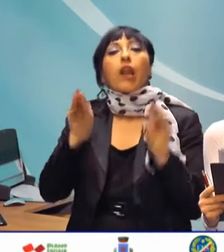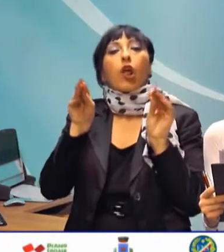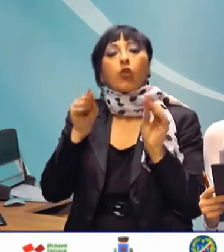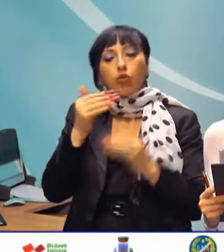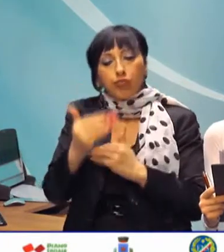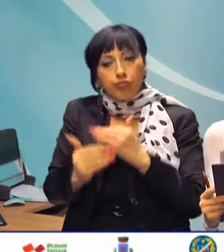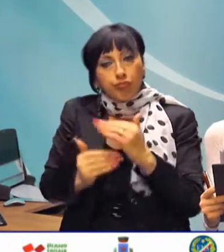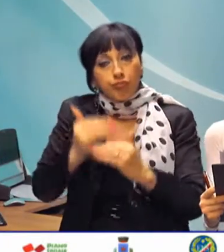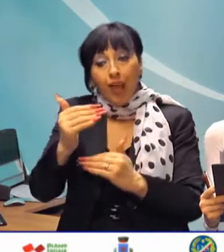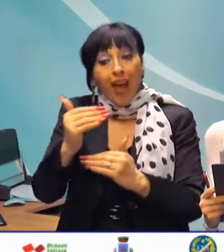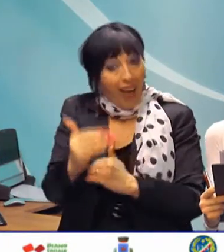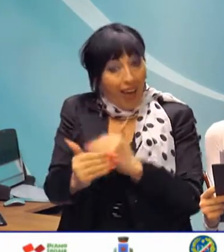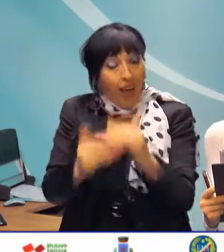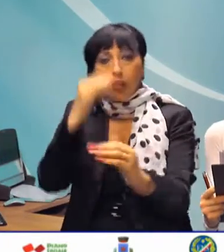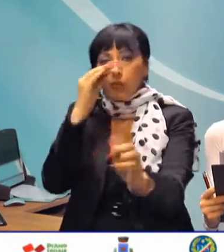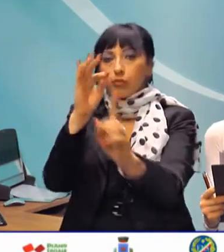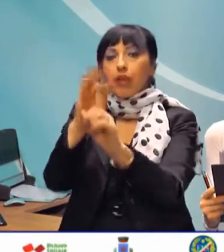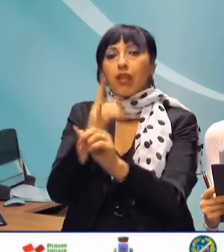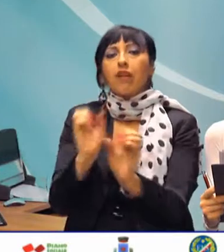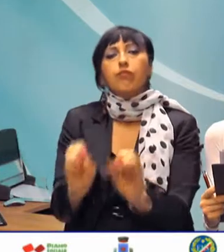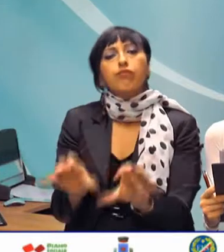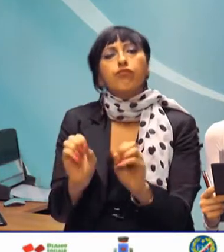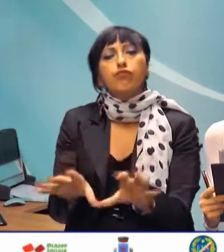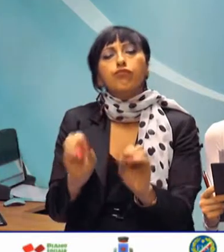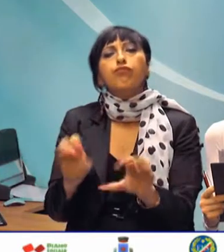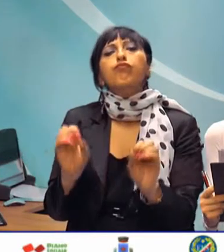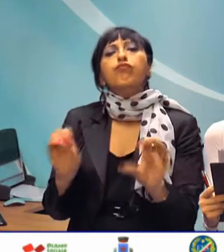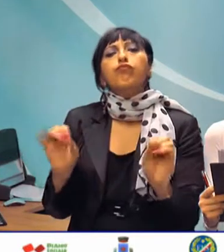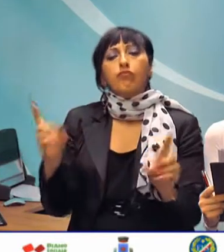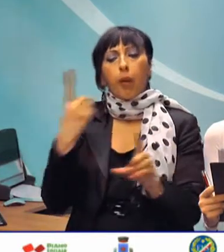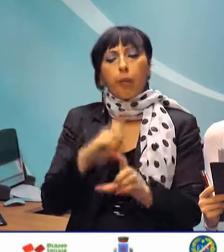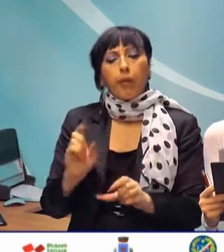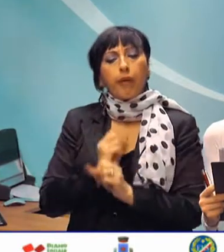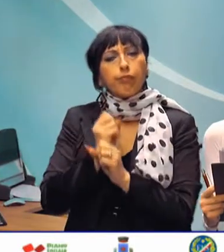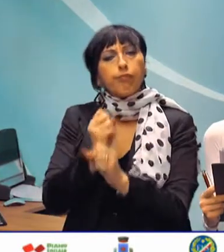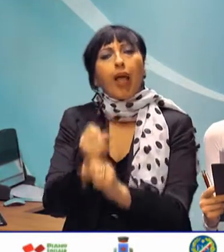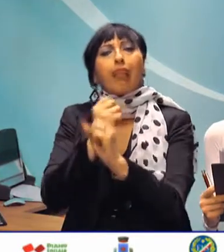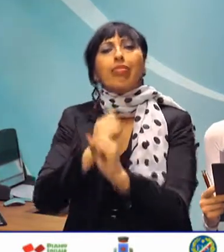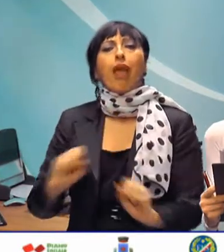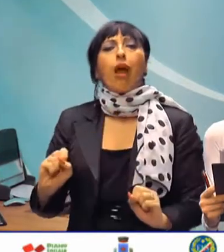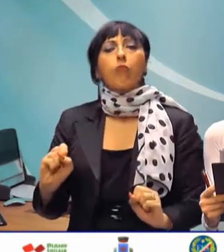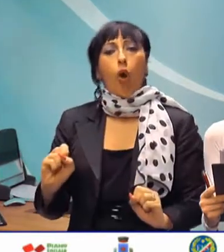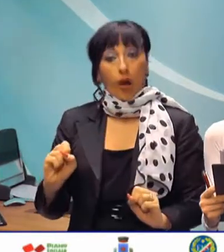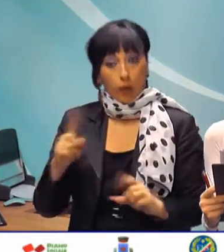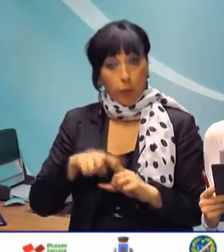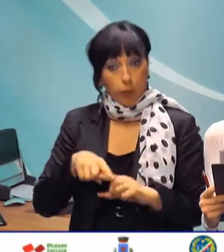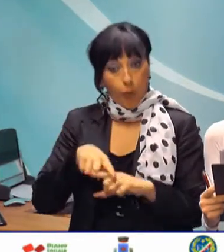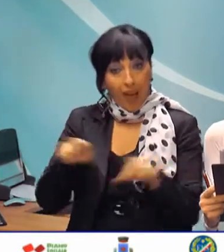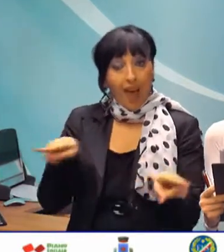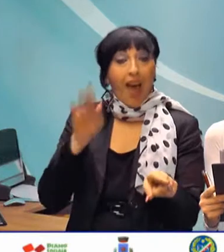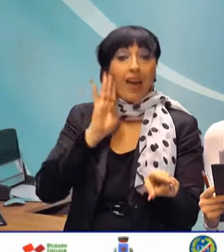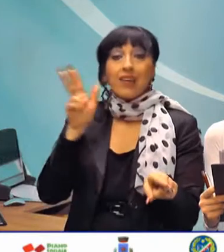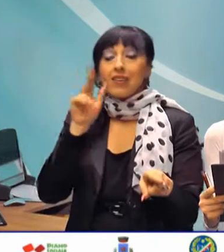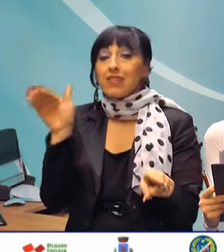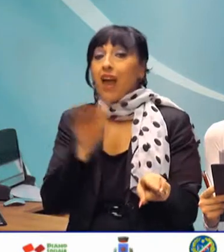il cui obiettivo è quello di educare alla rappresentanza democratica e di far vivere ai ragazzi e alle